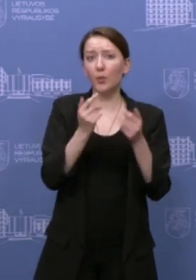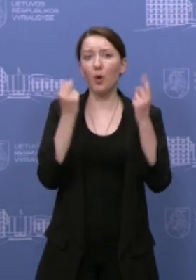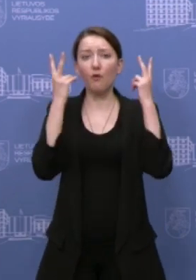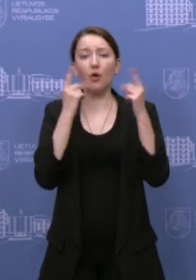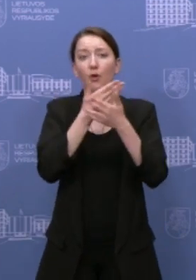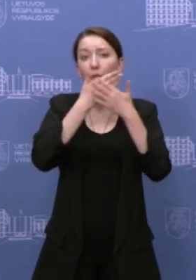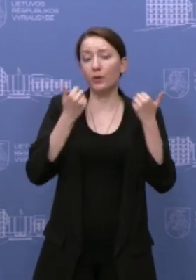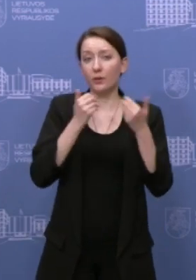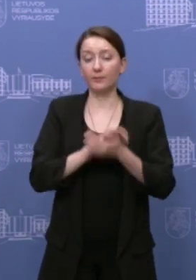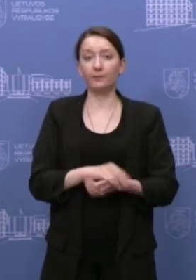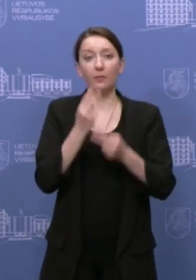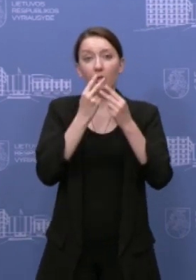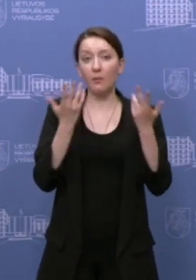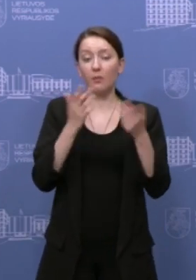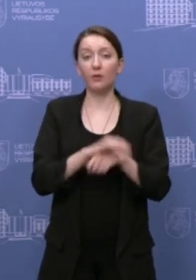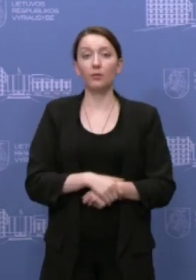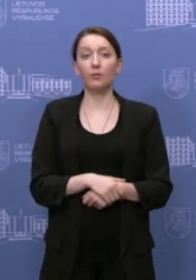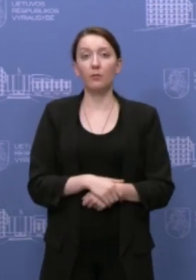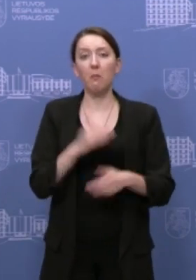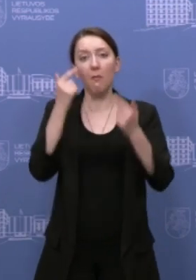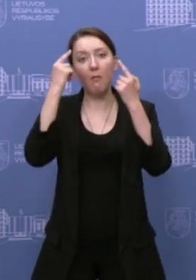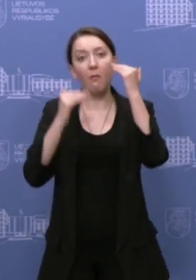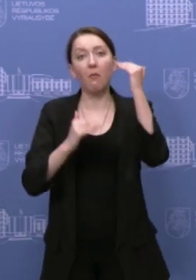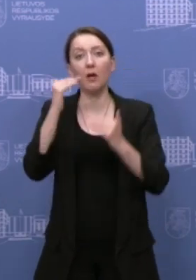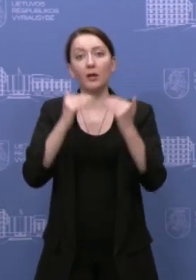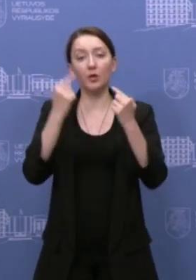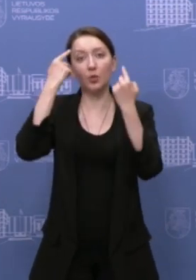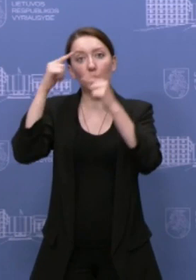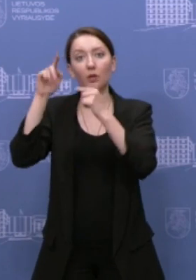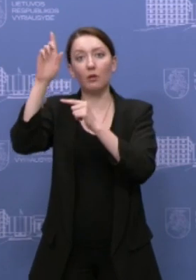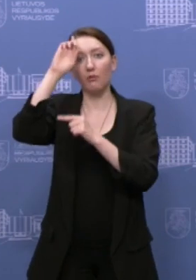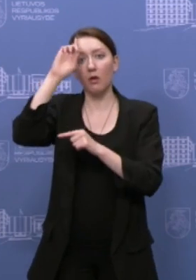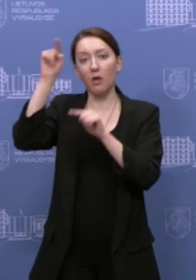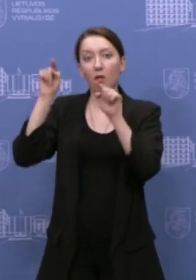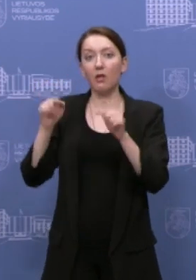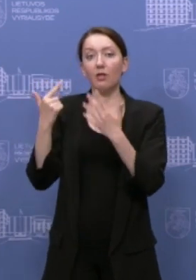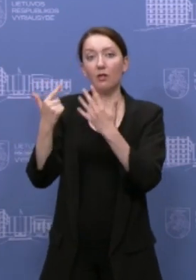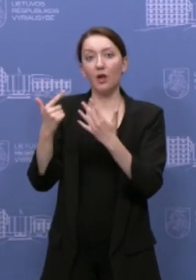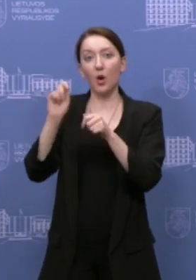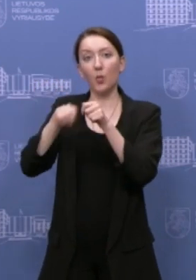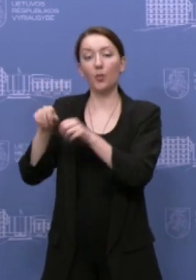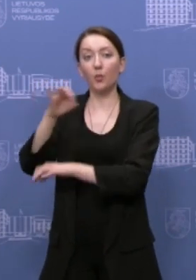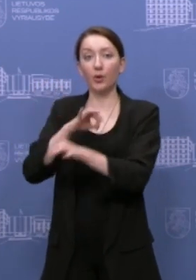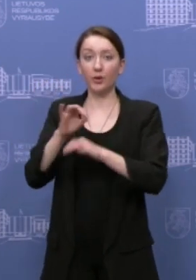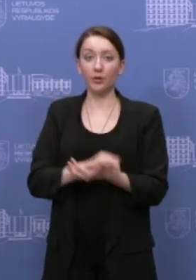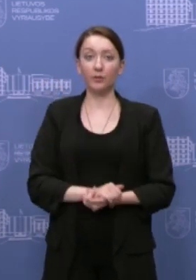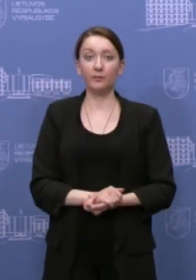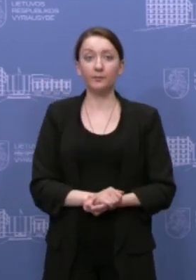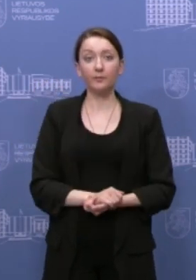taip pat ir auditas nemato, konstatuotant, palyginu su tai, kas yra kitais septyniais audituotais projektais.